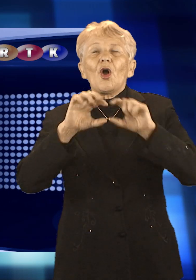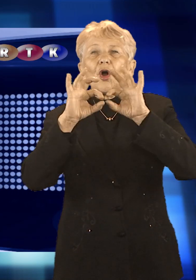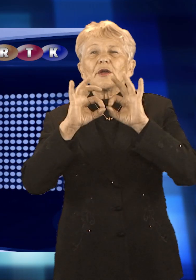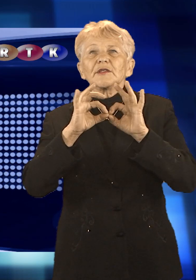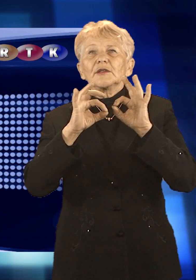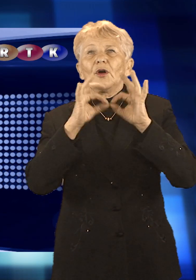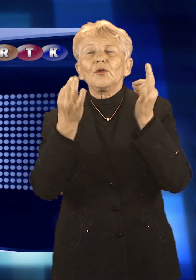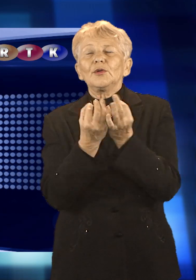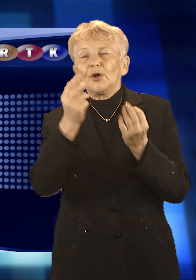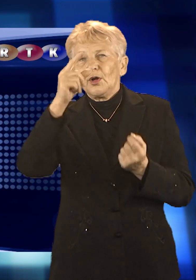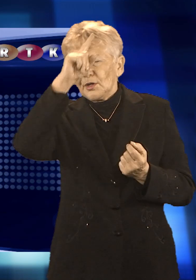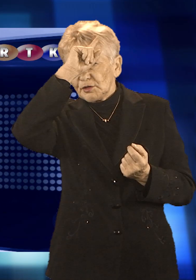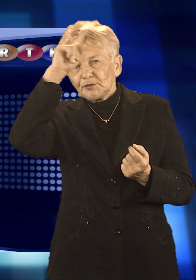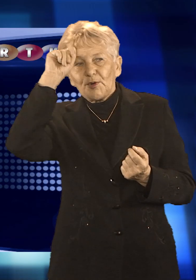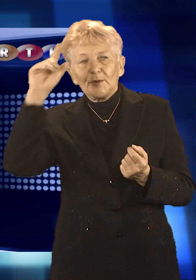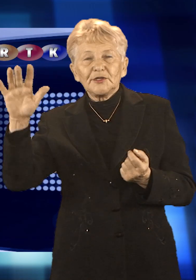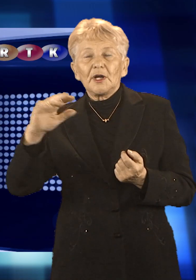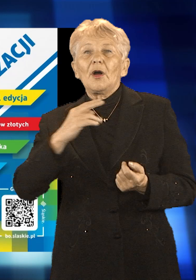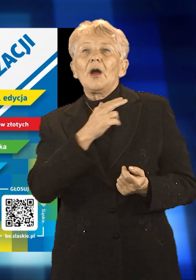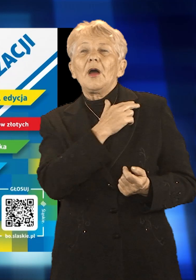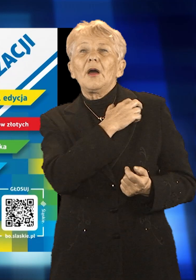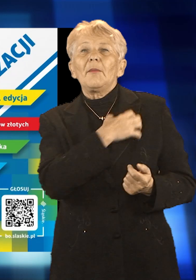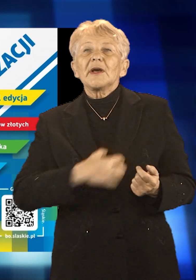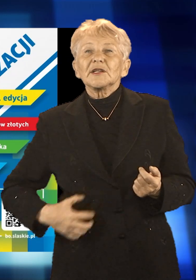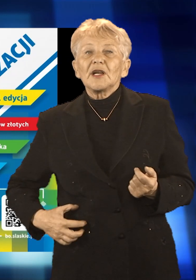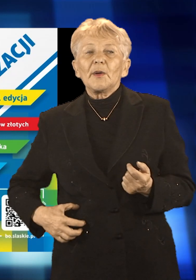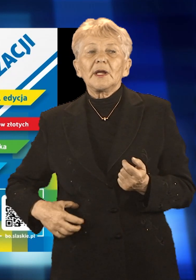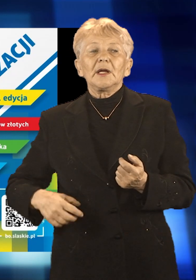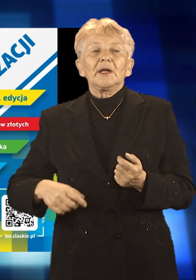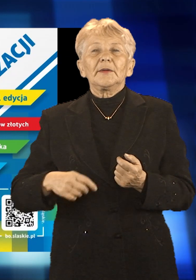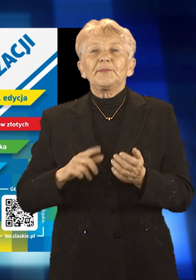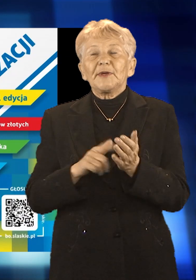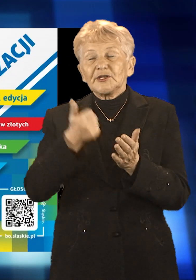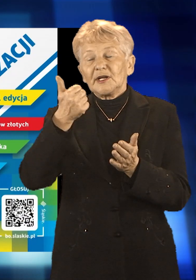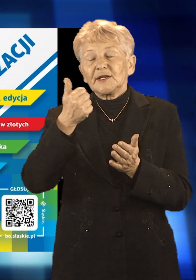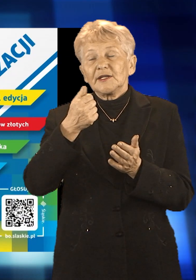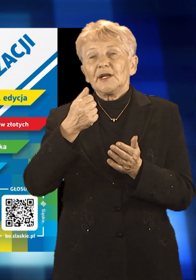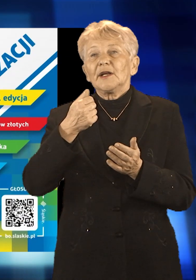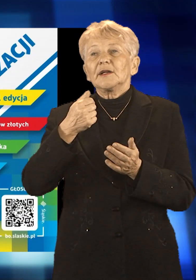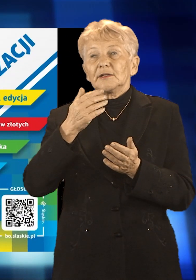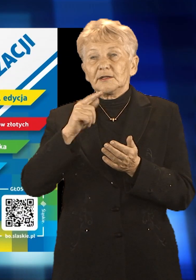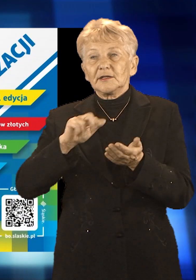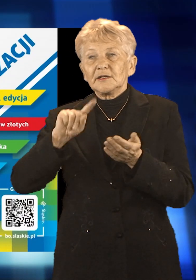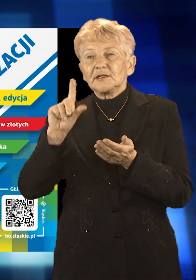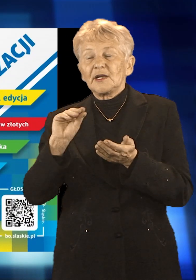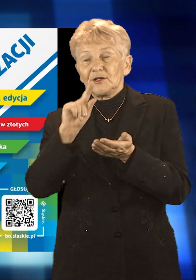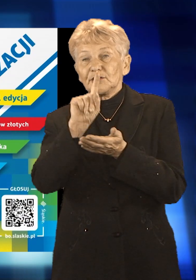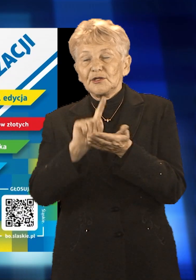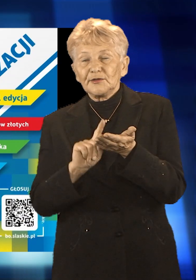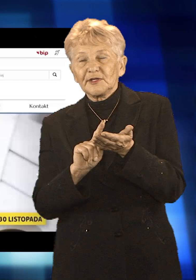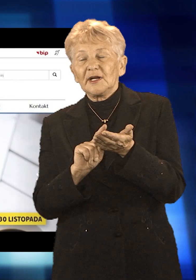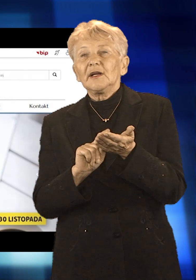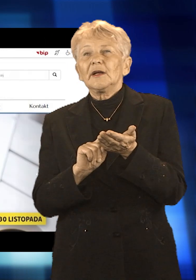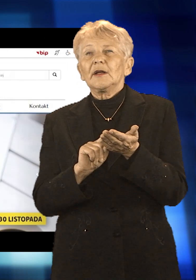Zespole Szkół Ogólnokształcących Mistrzostwa Sportowego. Marszałek województwa śląskiego w tym roku po raz pierwszy ogłosił nabór